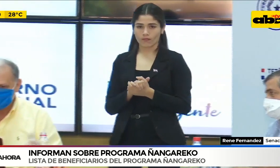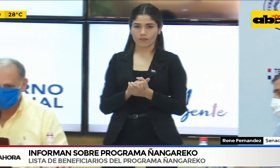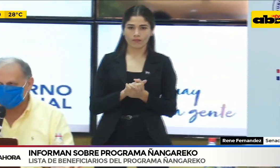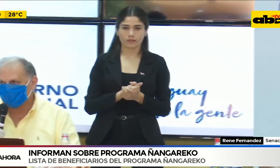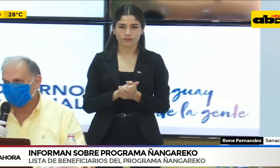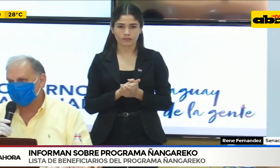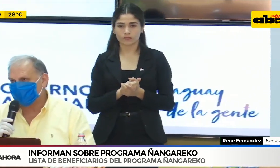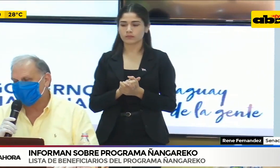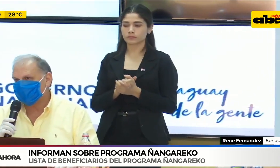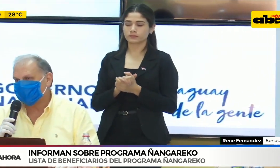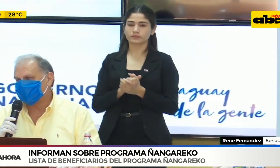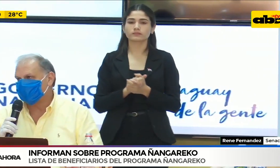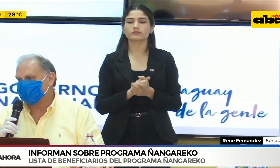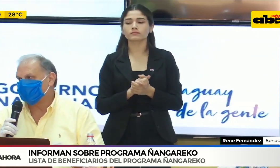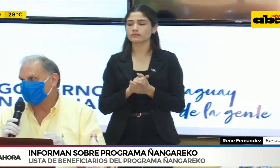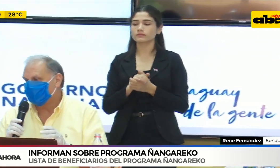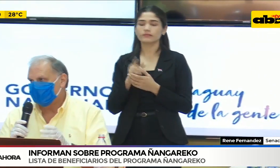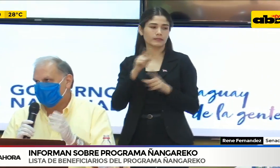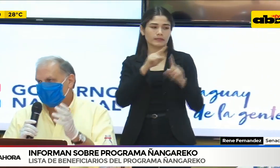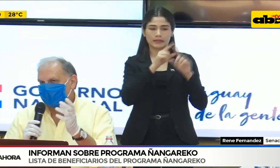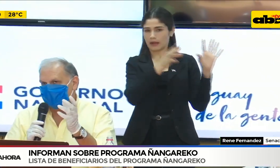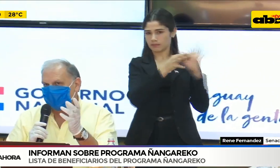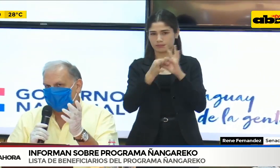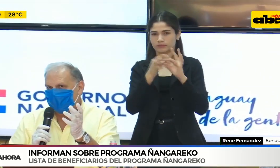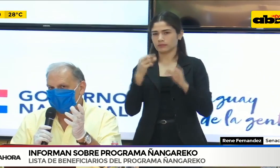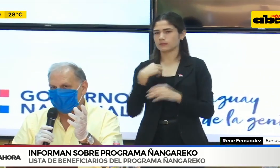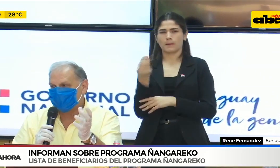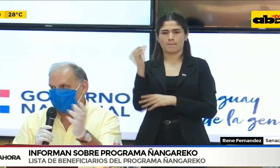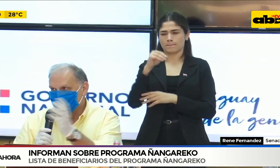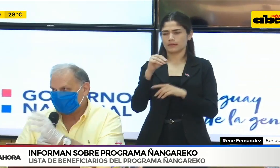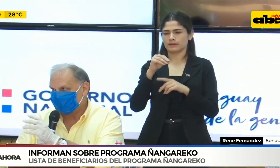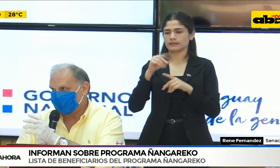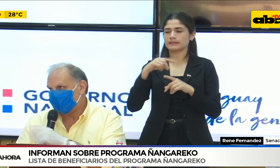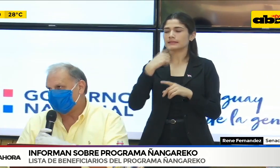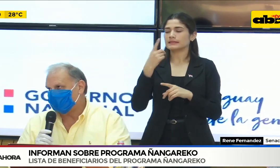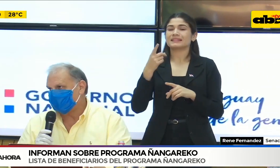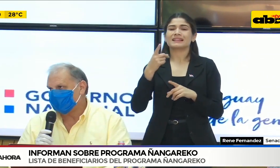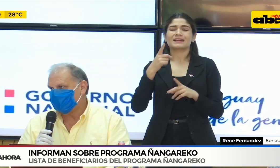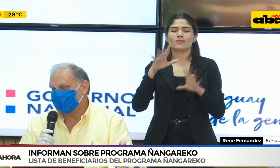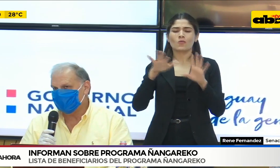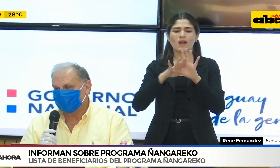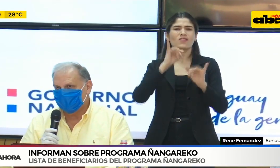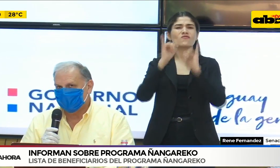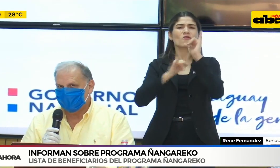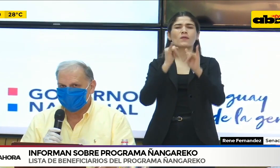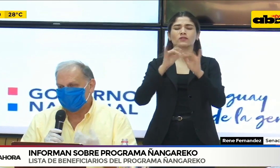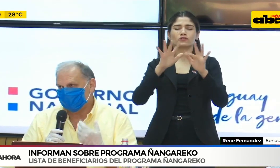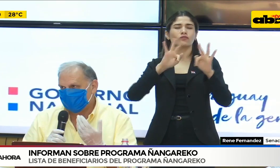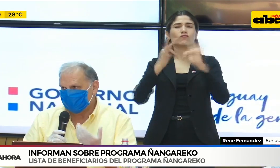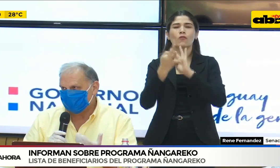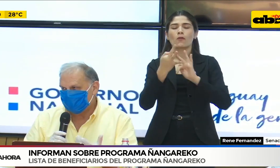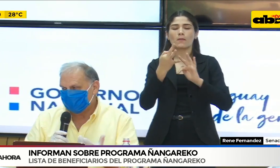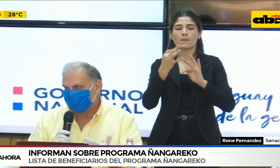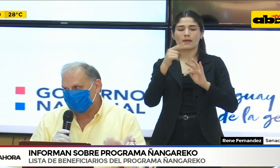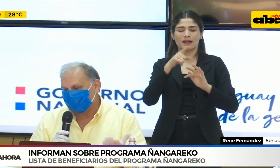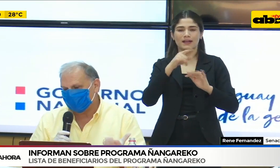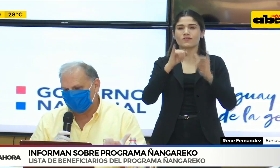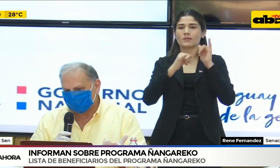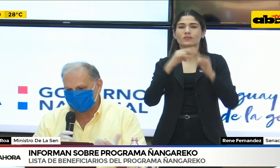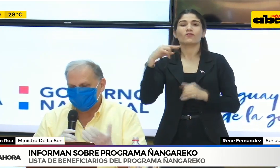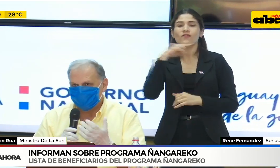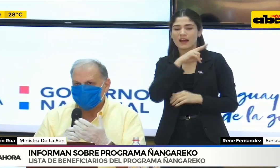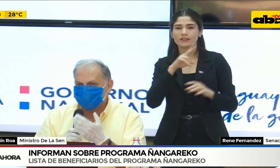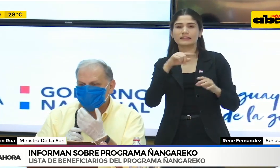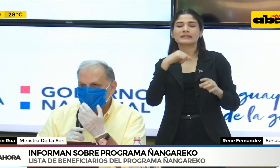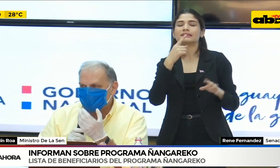el Ministro Fernández hace mención a la basura también que estamos recibiendo, y no quiero referirme a nada con